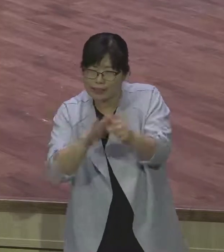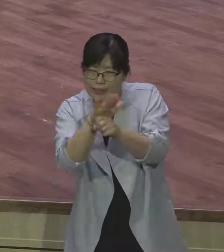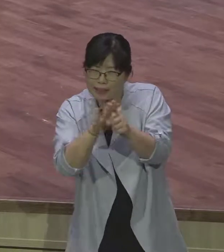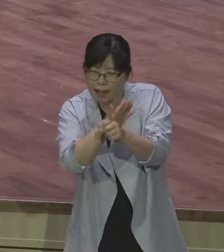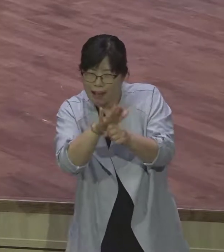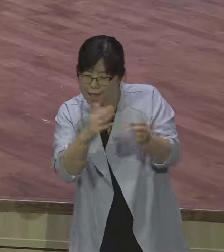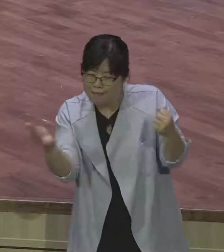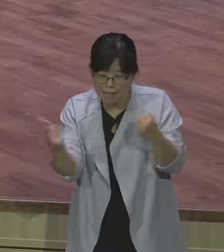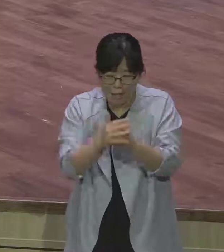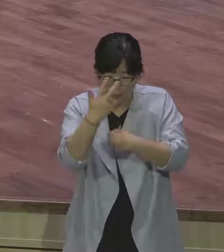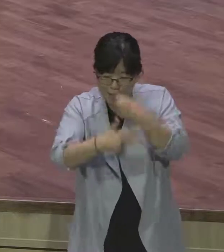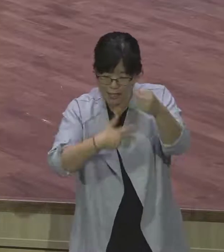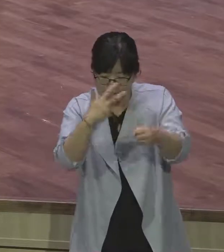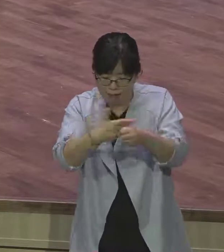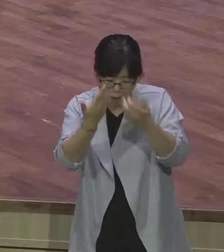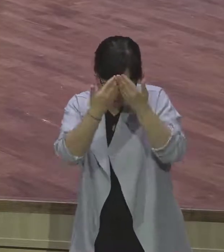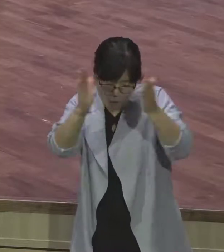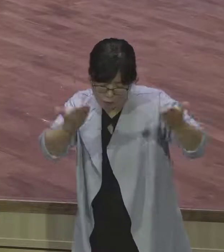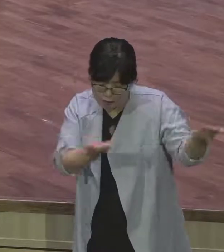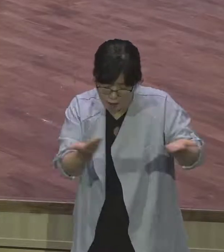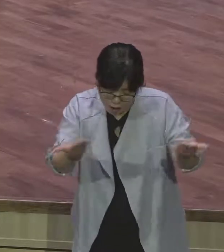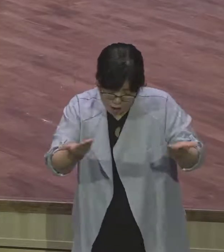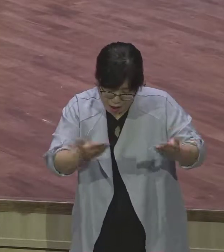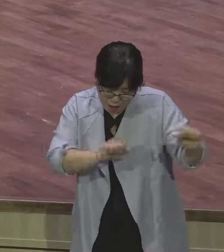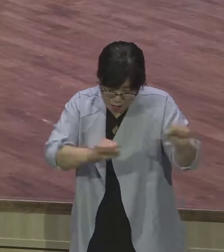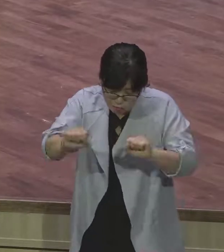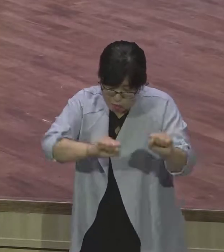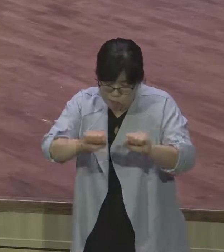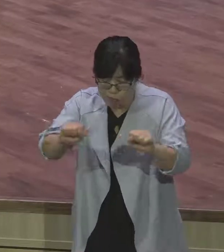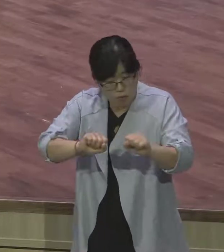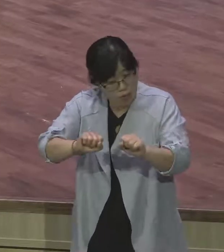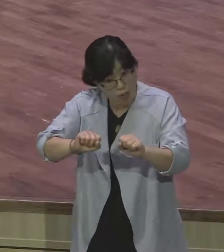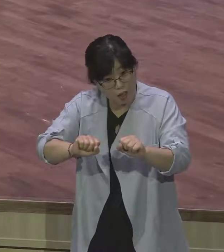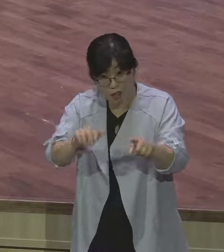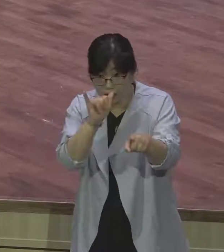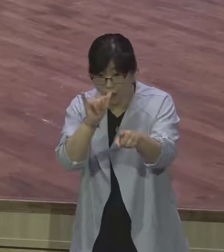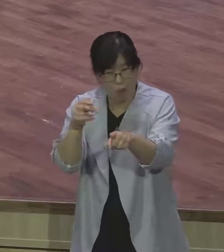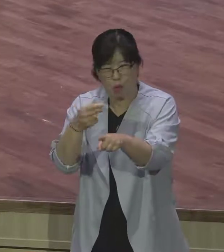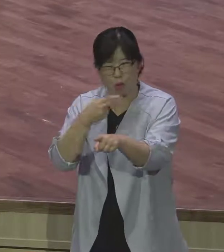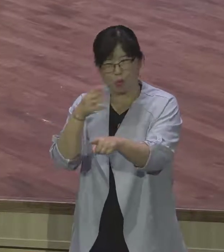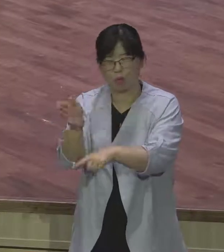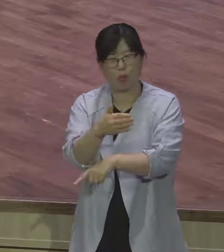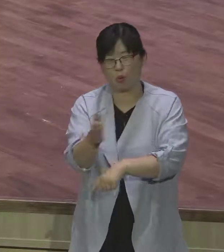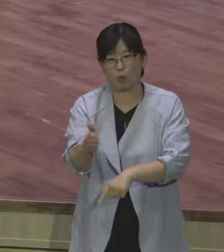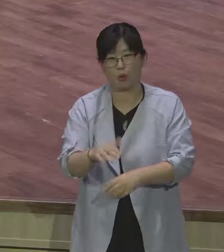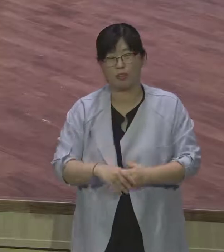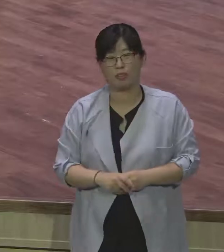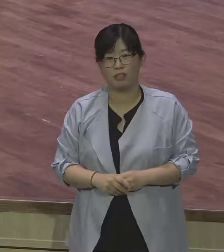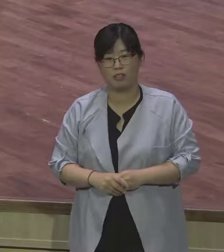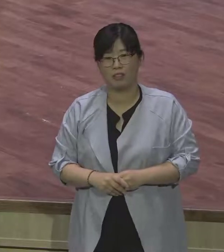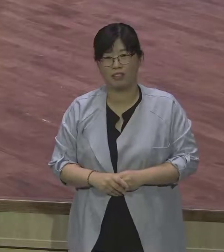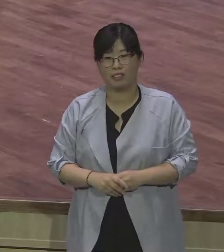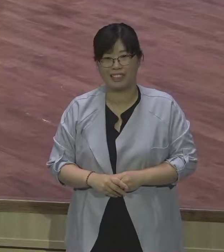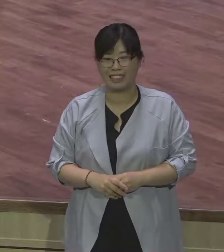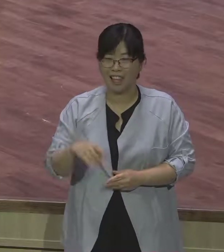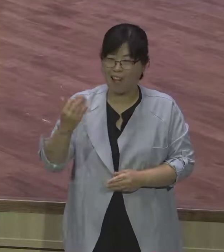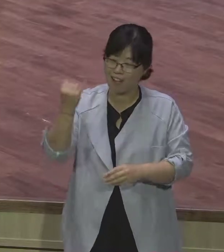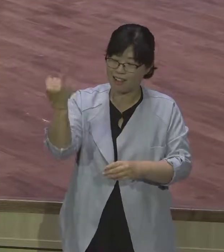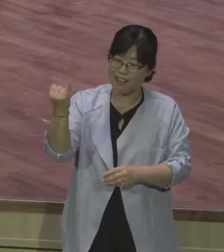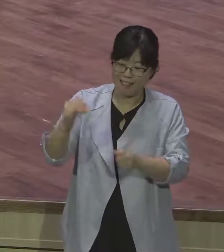여자 한 사람 때문에 그 사랑하는 여자 때문에 7년간 그 집에 종살이 하겠나? 그런